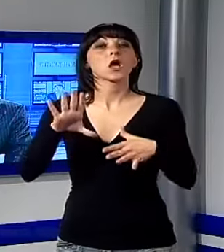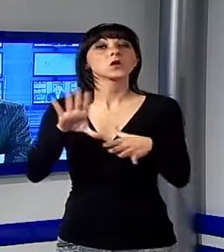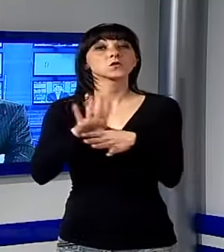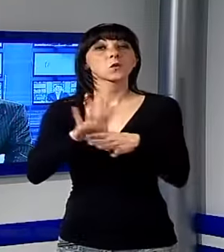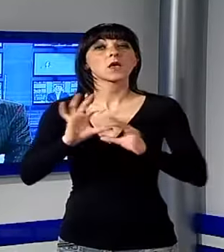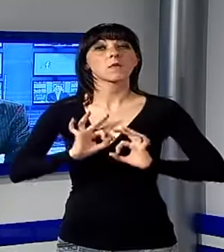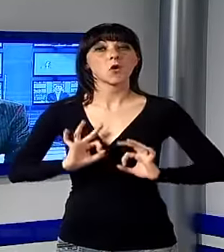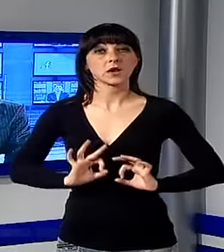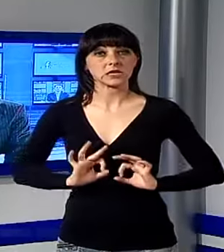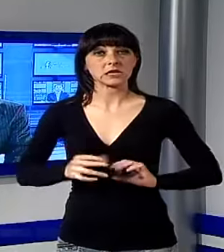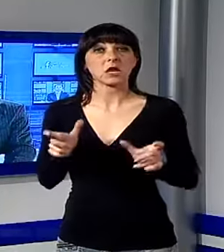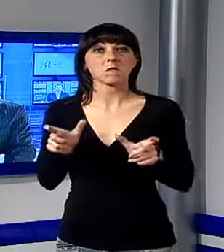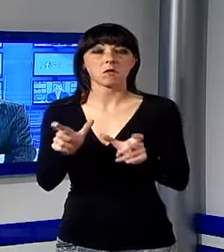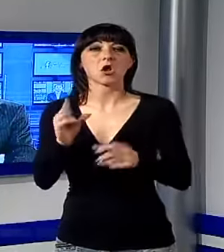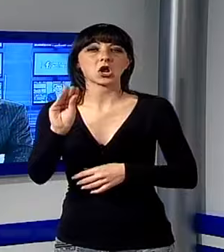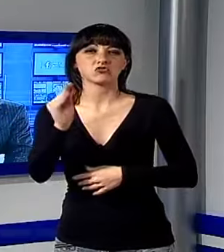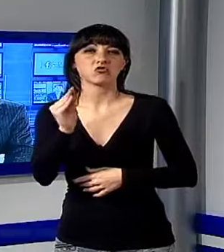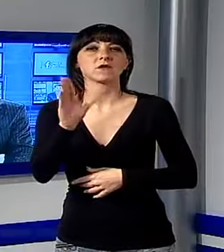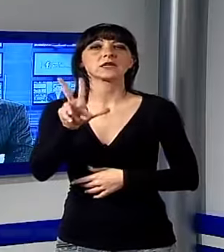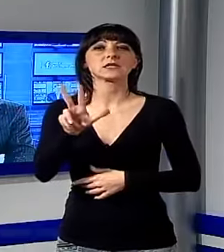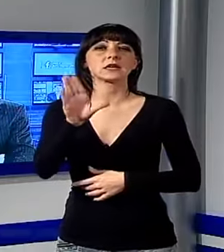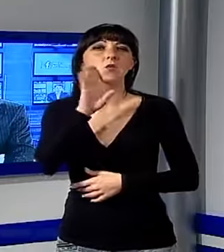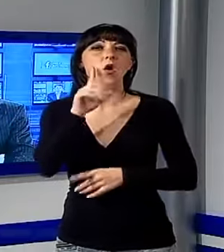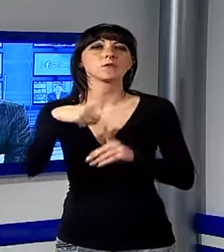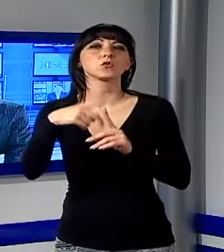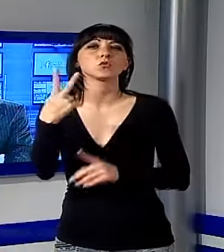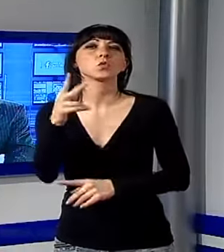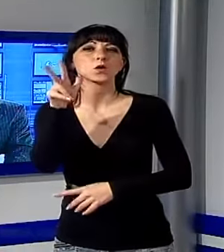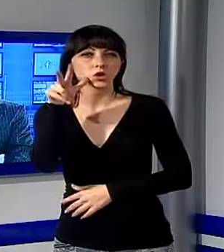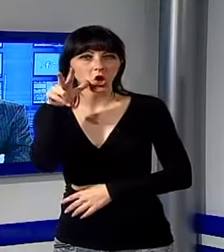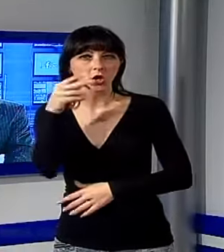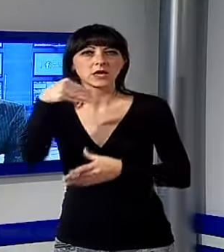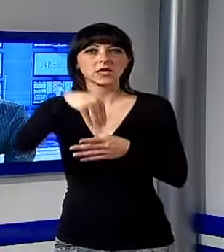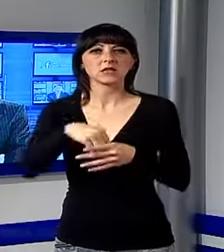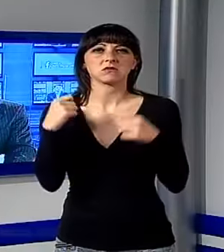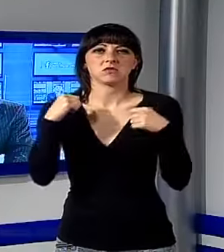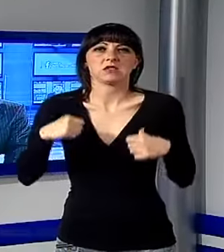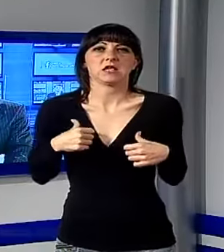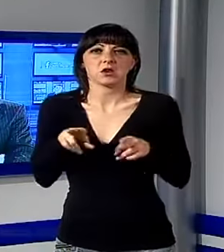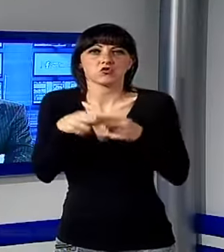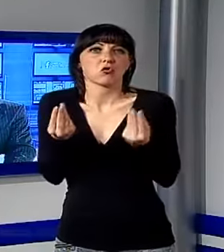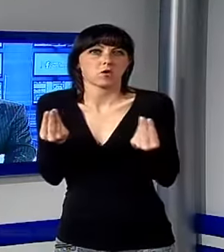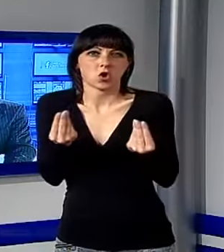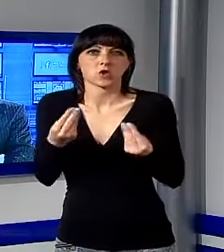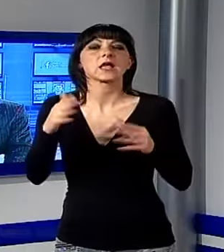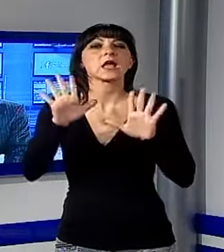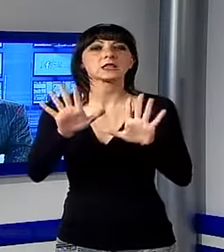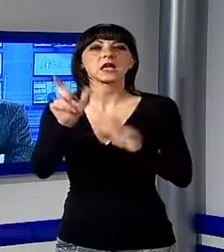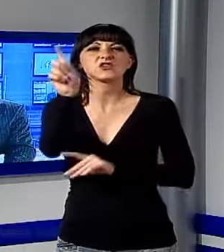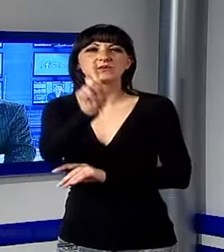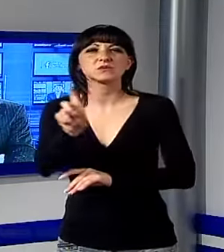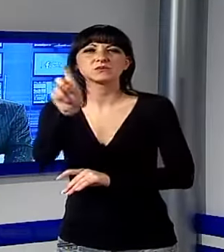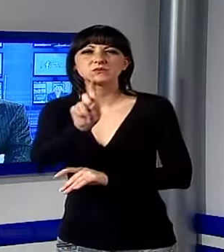volante ha fermato i ragazzi, tre maschi e due donne. All'interno dello zaino di uno dei giovani sono spuntate dieci